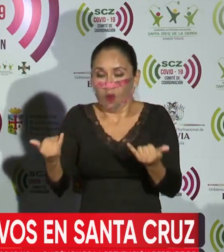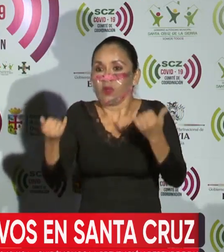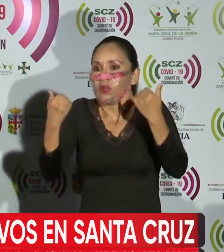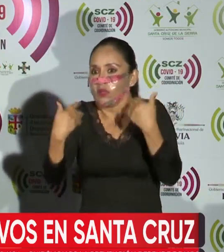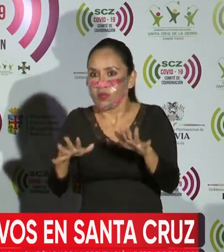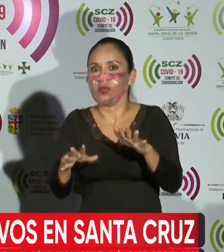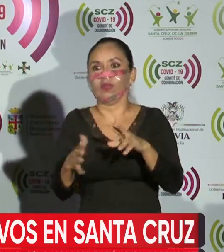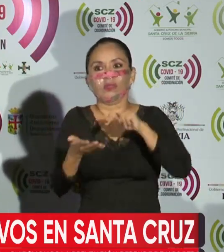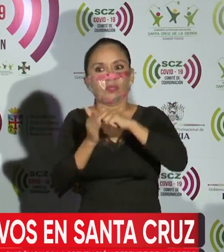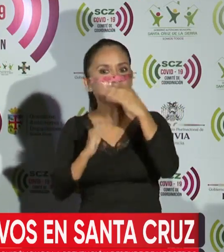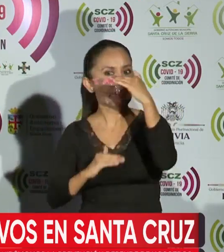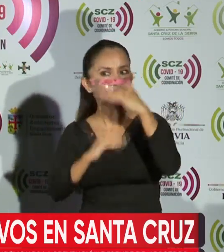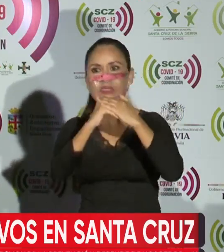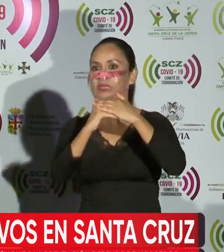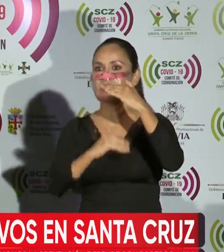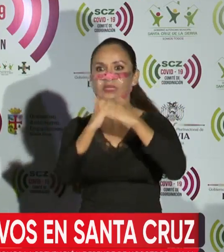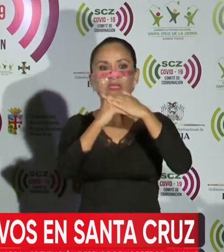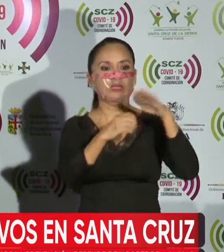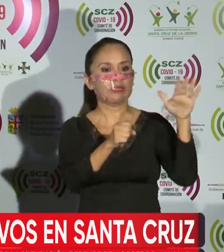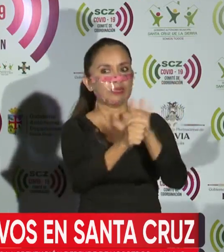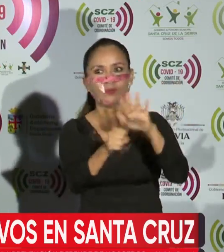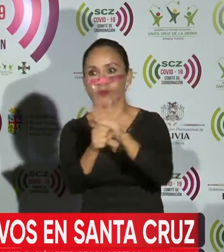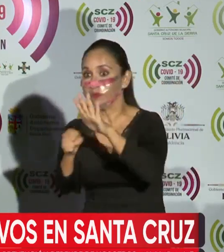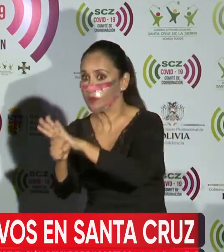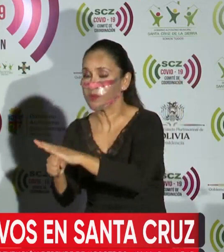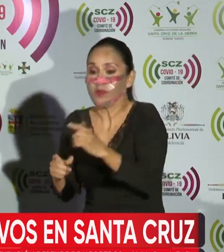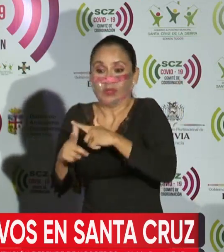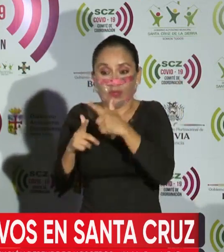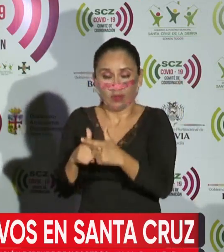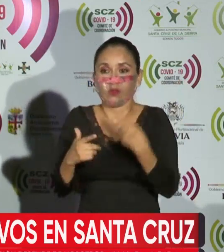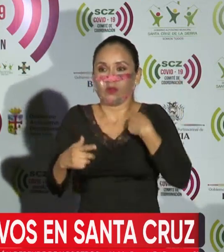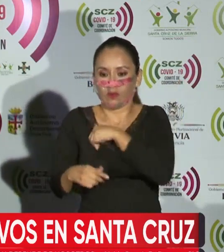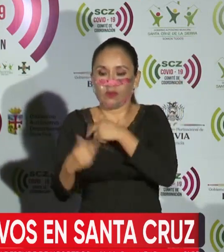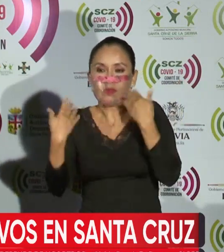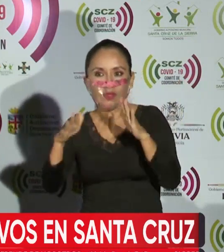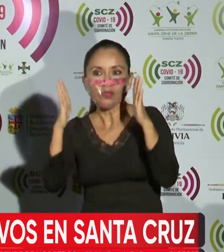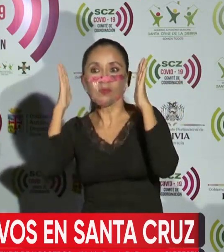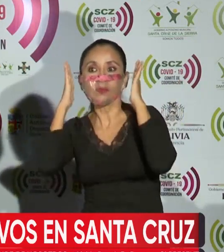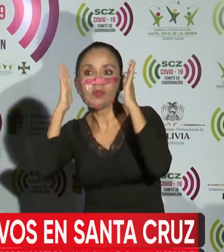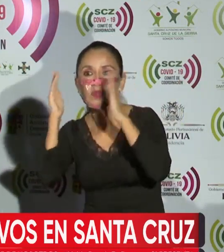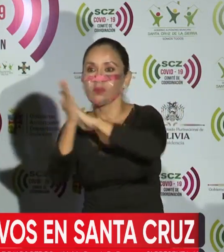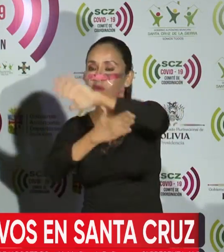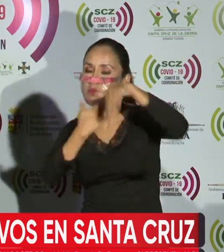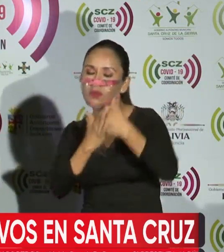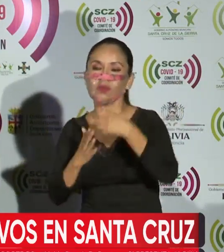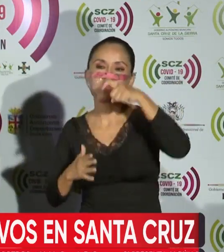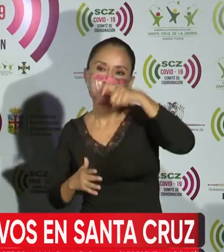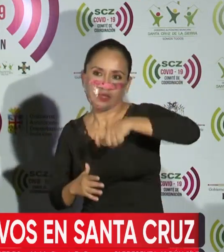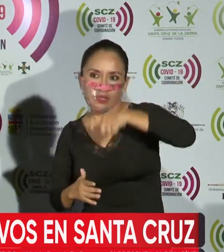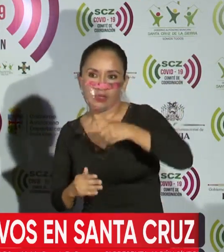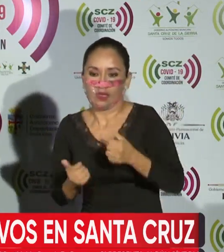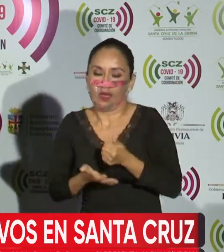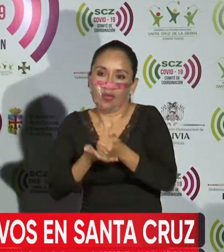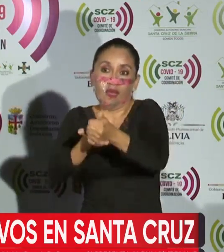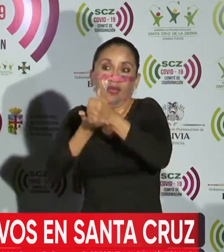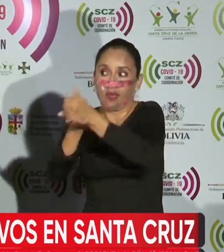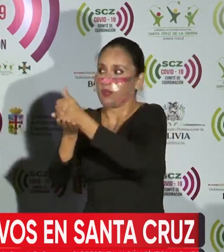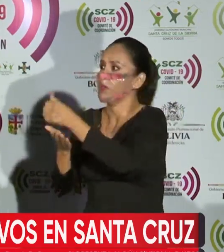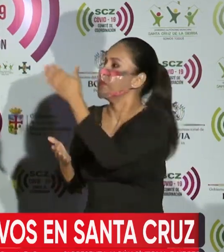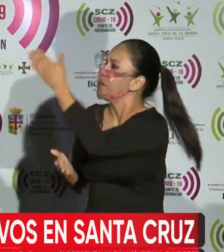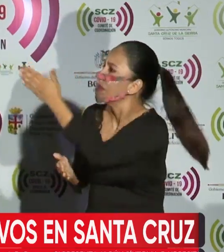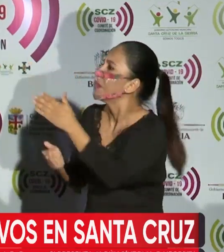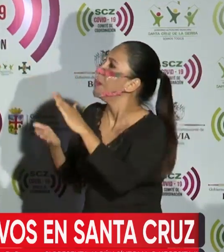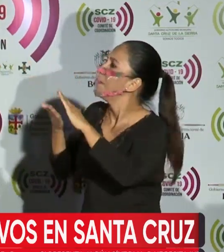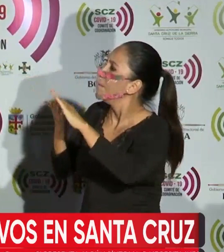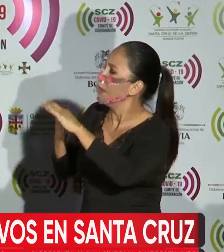en su máxima capacidad de atención. De todas maneras, estamos atendiendo a todos los que necesitan ayuda sanitaria. El señor